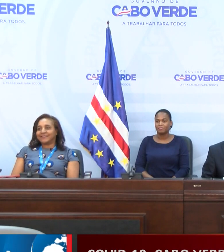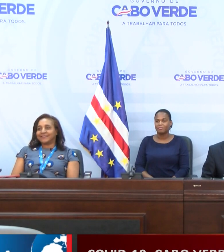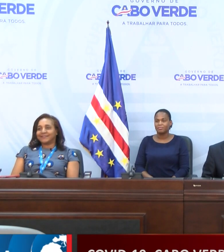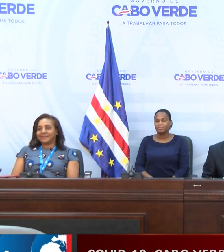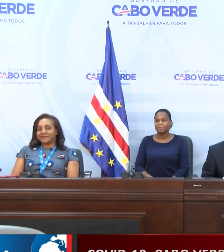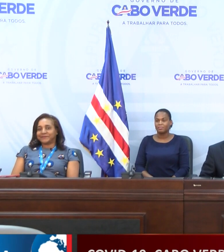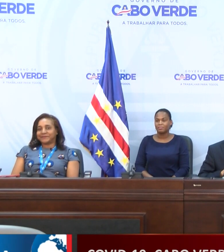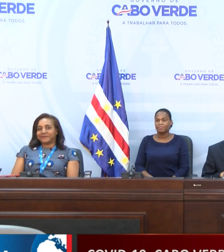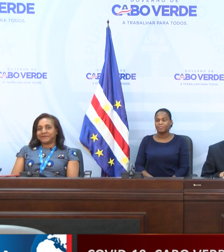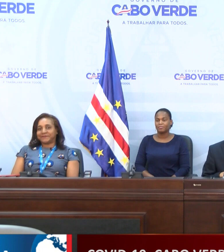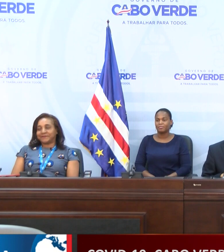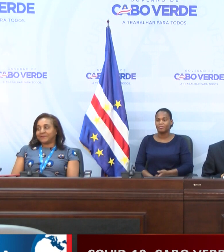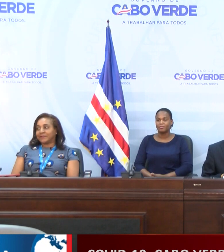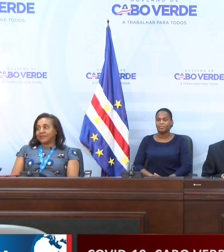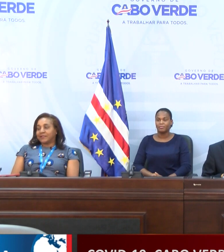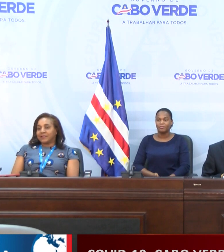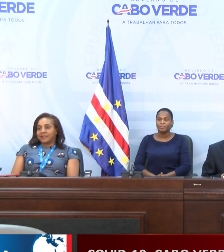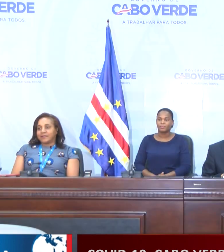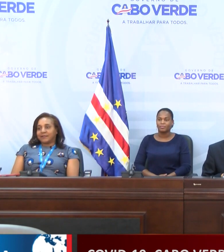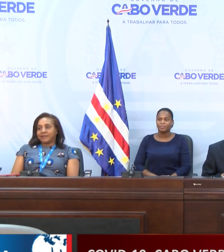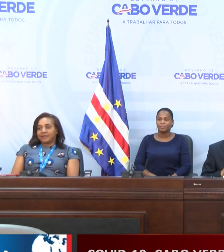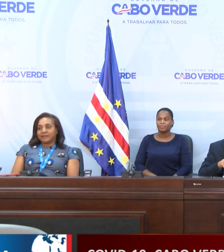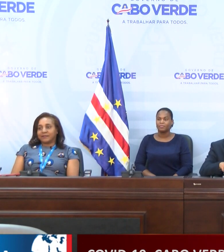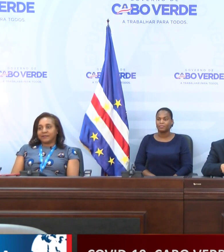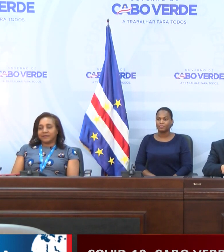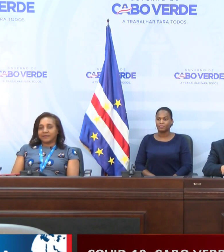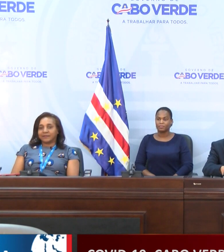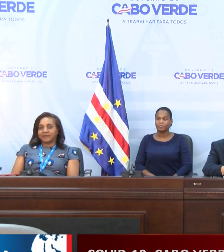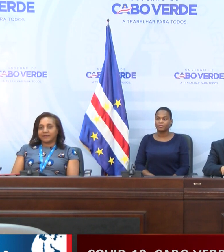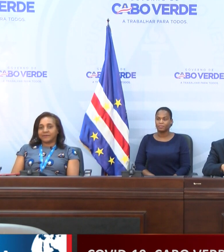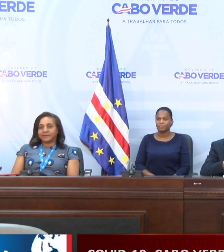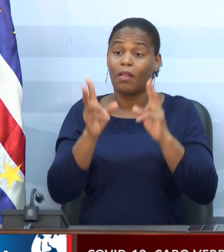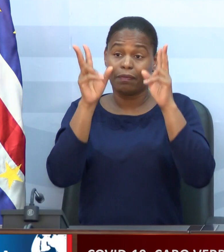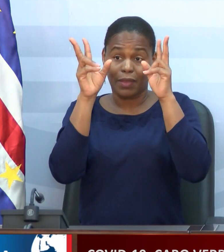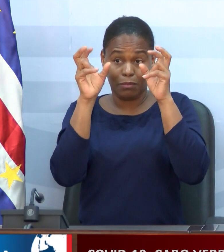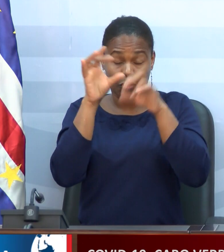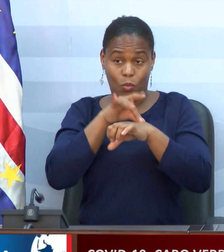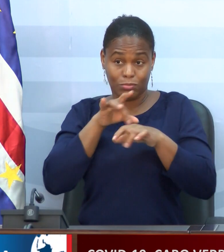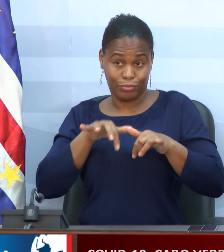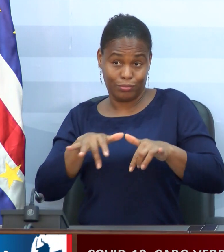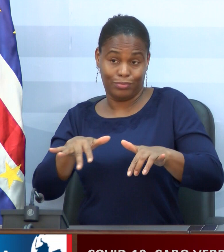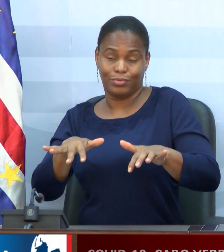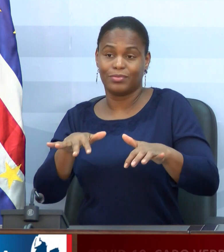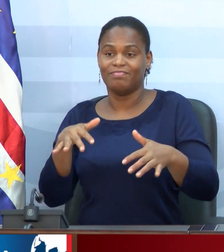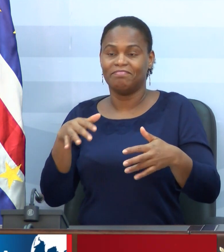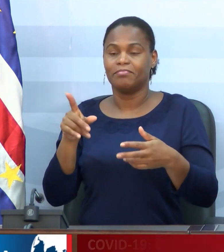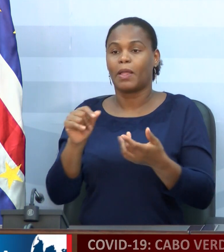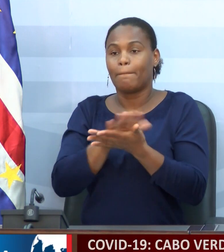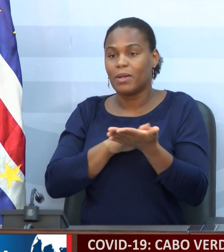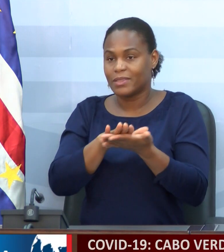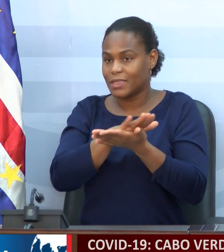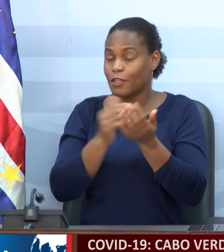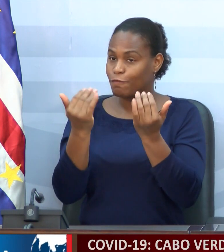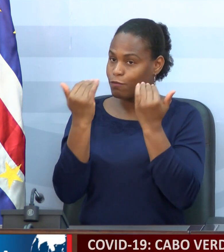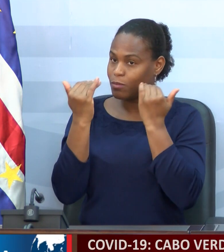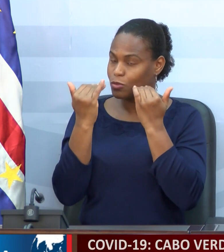Na habitual conferência para atualização dos dados sobre a Covid-19 em Cabo Verde, o Diretor Nacional da Saúde informou que entre os cinco